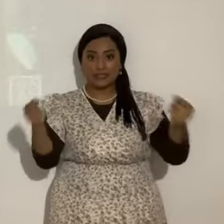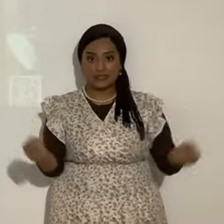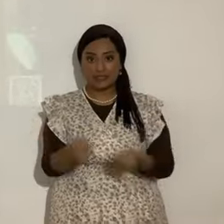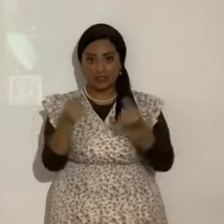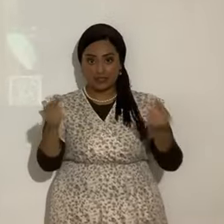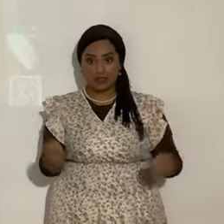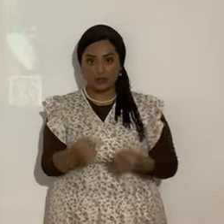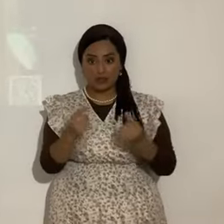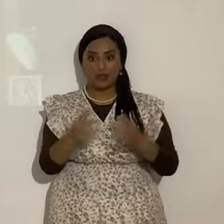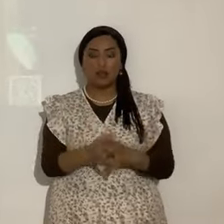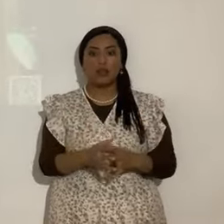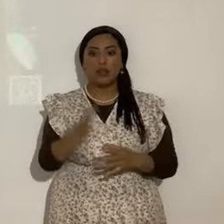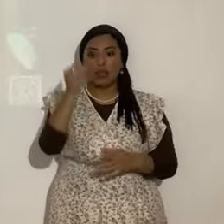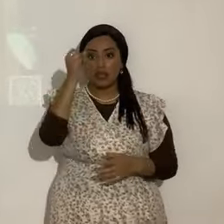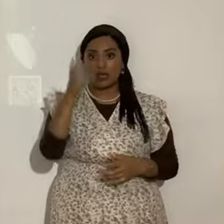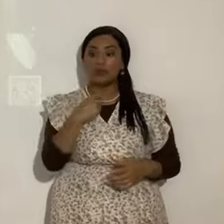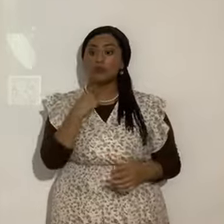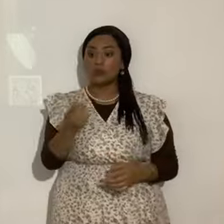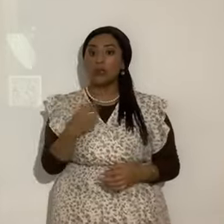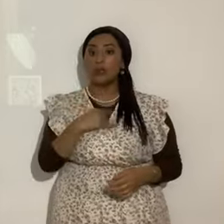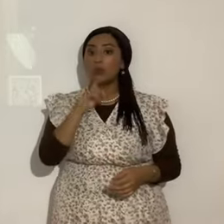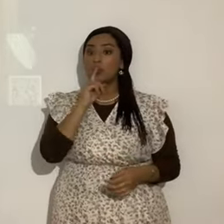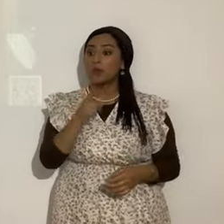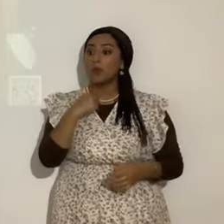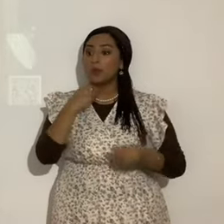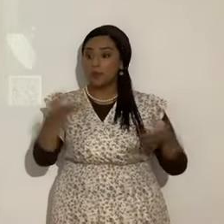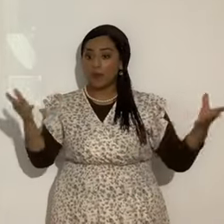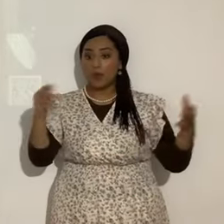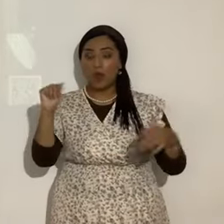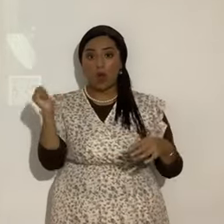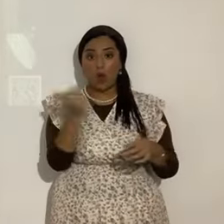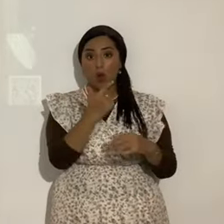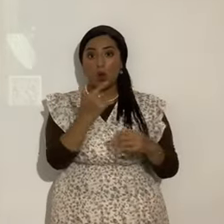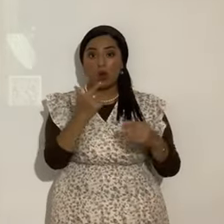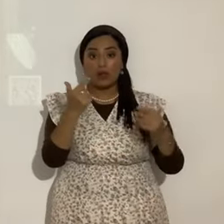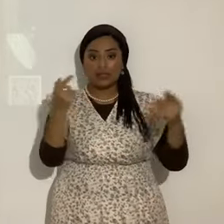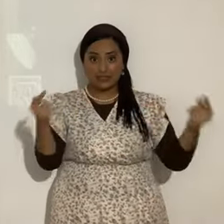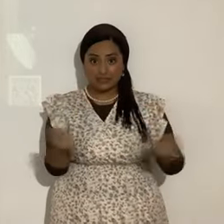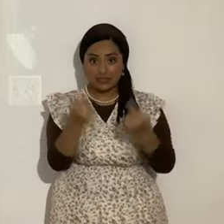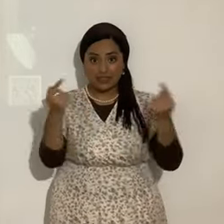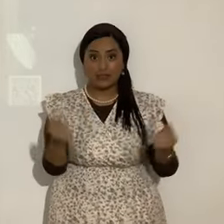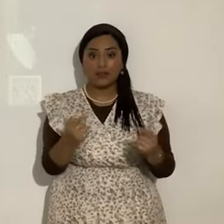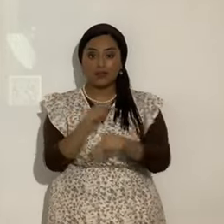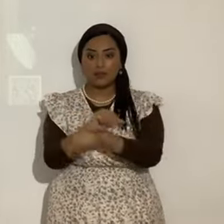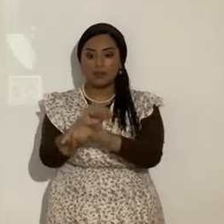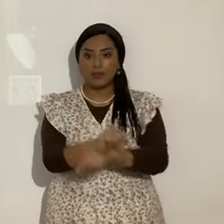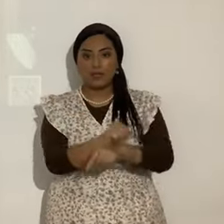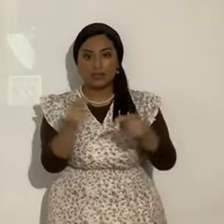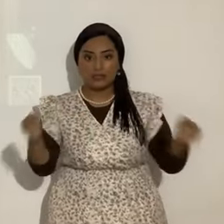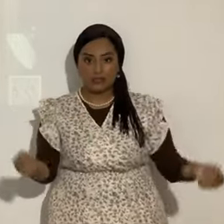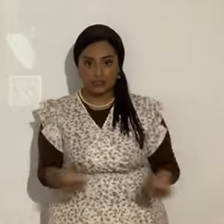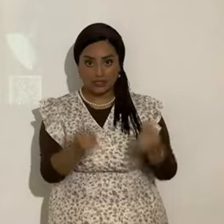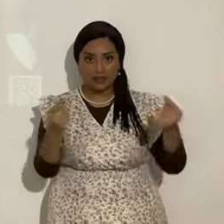vez. Yahshua les respondió. De cierto, de cierto os digo. Que todo aquel que hace pecado. Esclavo es del pecado. Esa es horrible.